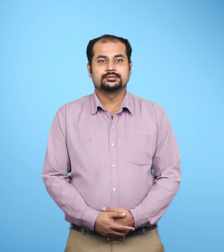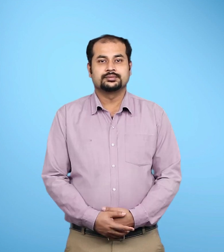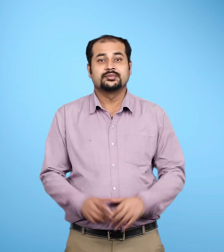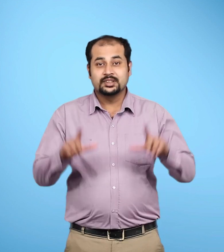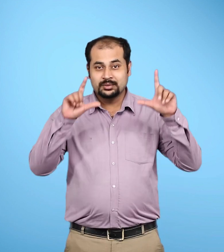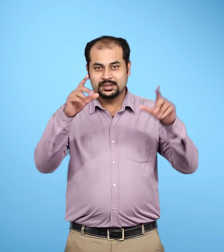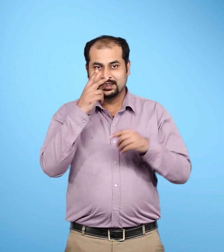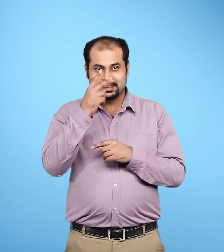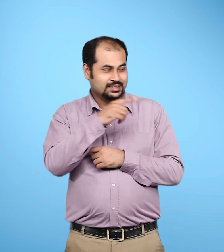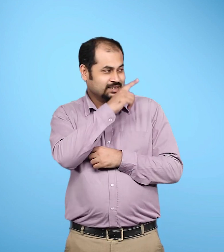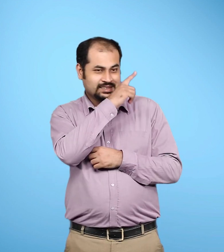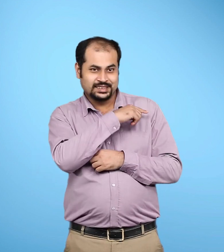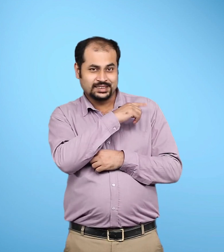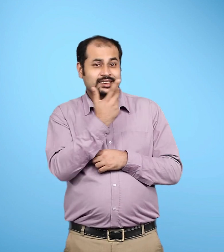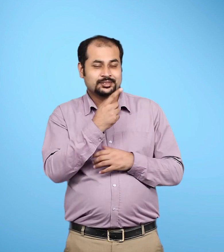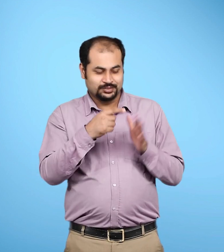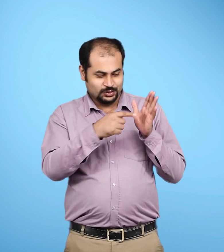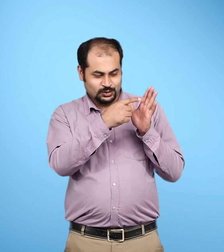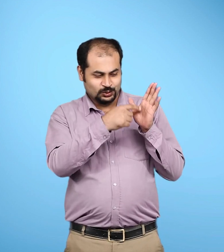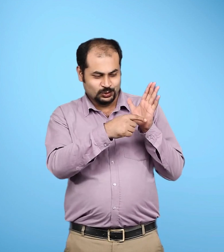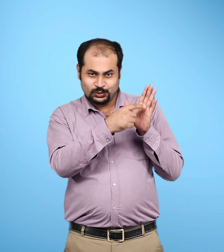जिसमें कई सारे वृत्त खिंचे गये हैं